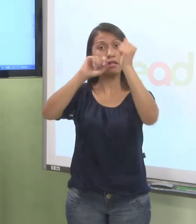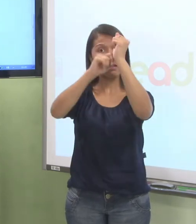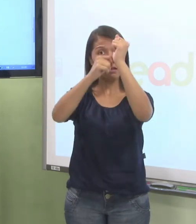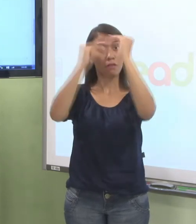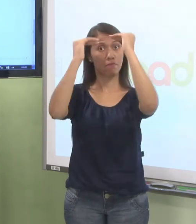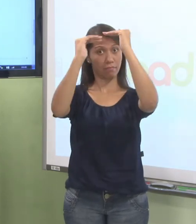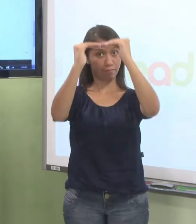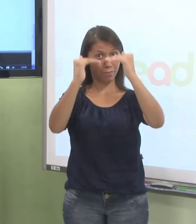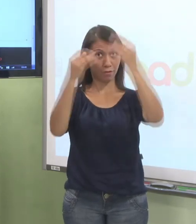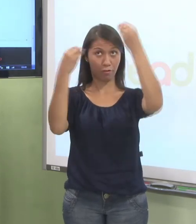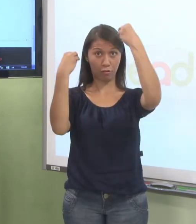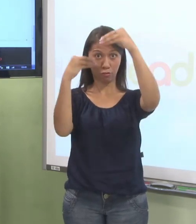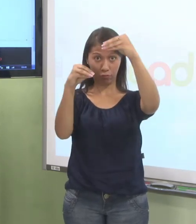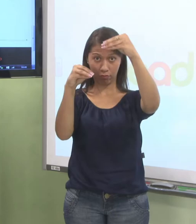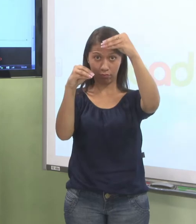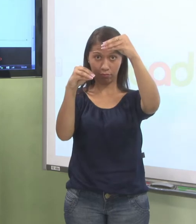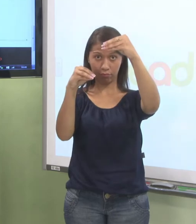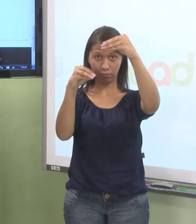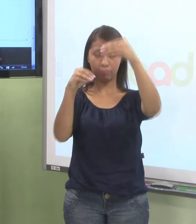senha, clique em salvar mudanças.